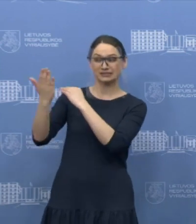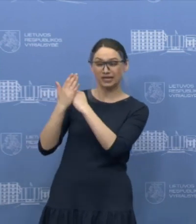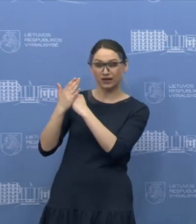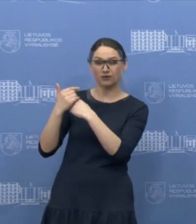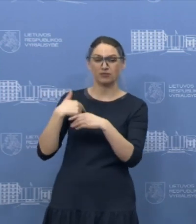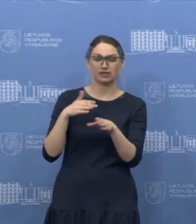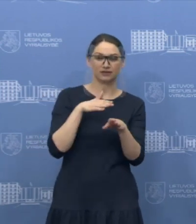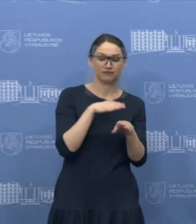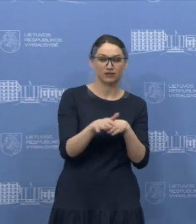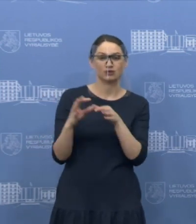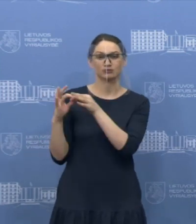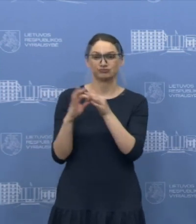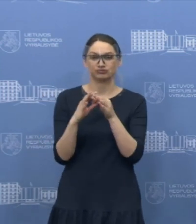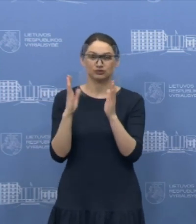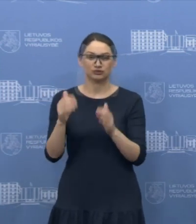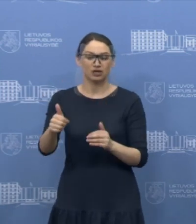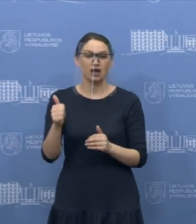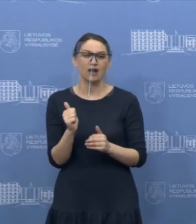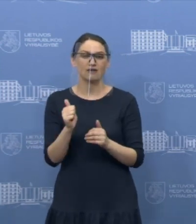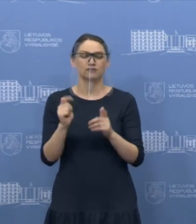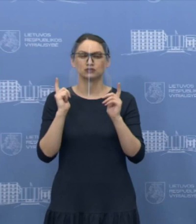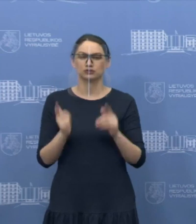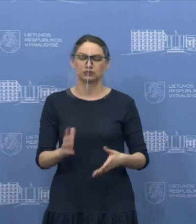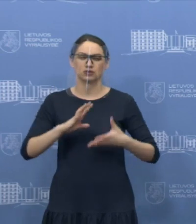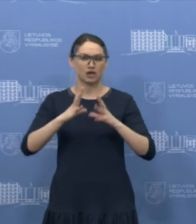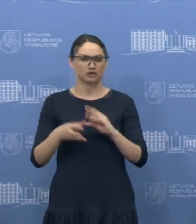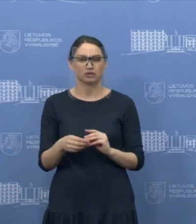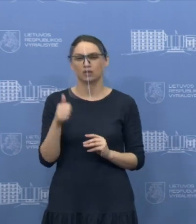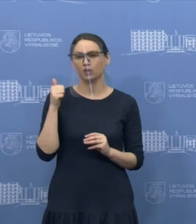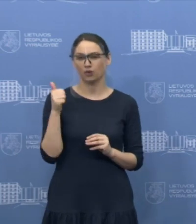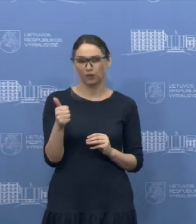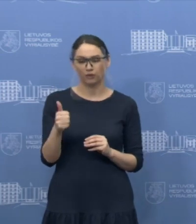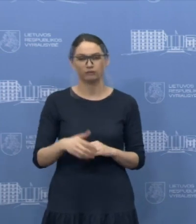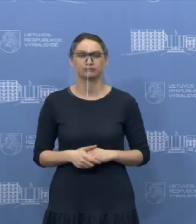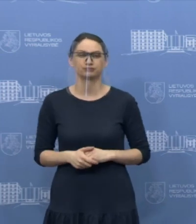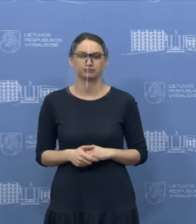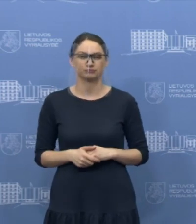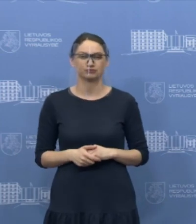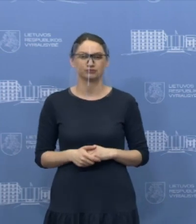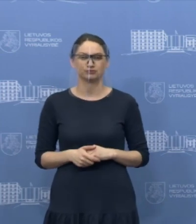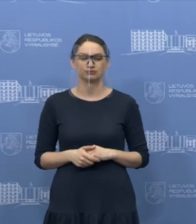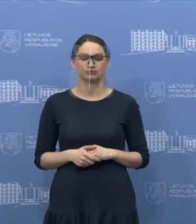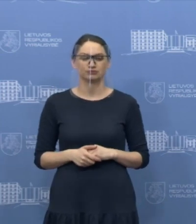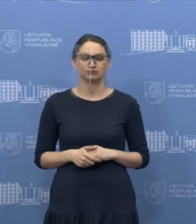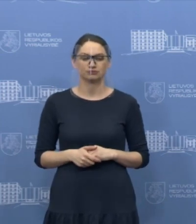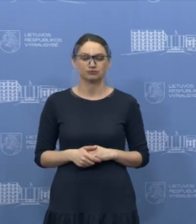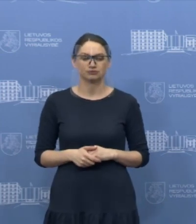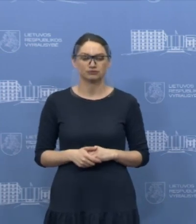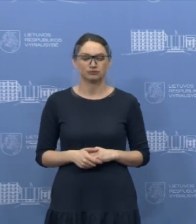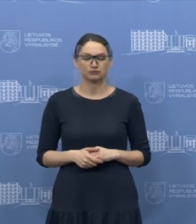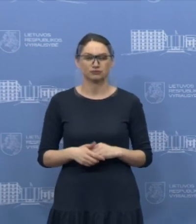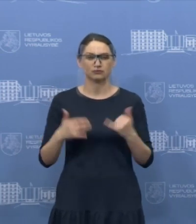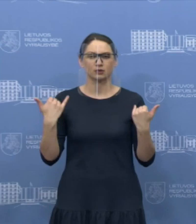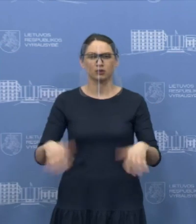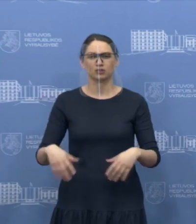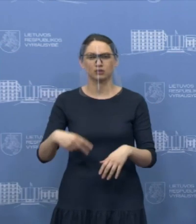tuos nurodymus turi vykdyti tam, kad būtų pasiektas laukiamas rezultatas. Ir šiai dienai, na esant pandemijai,